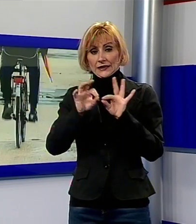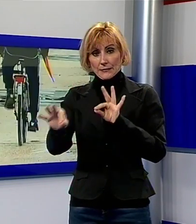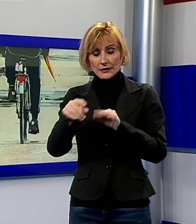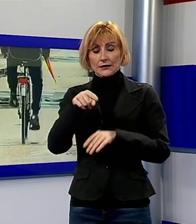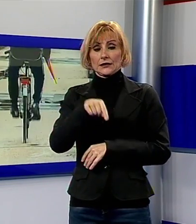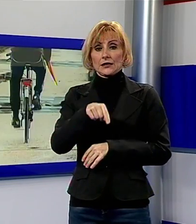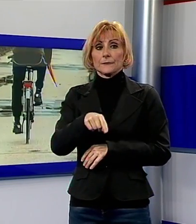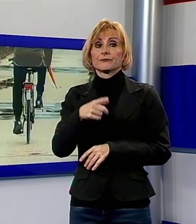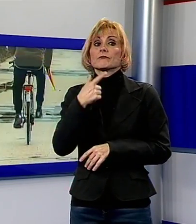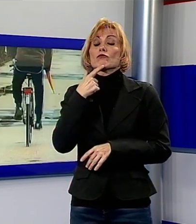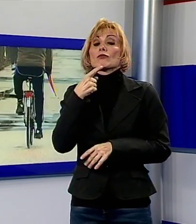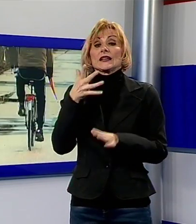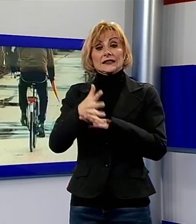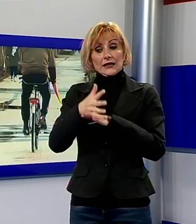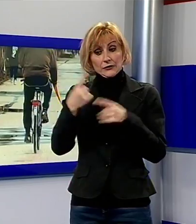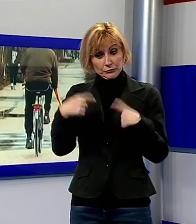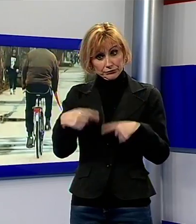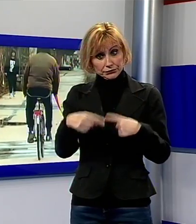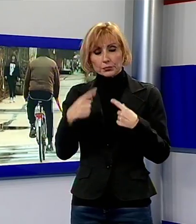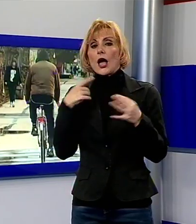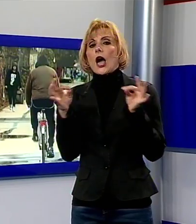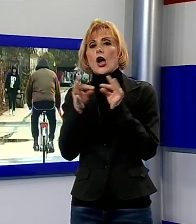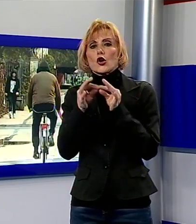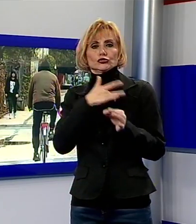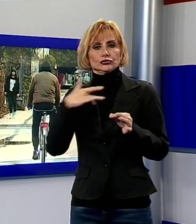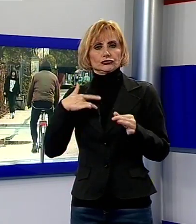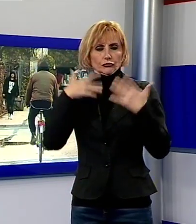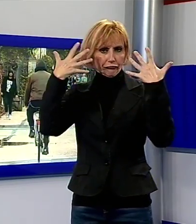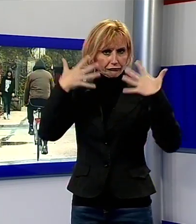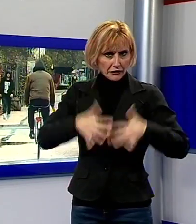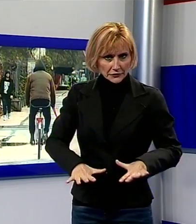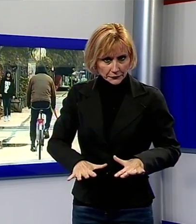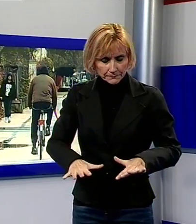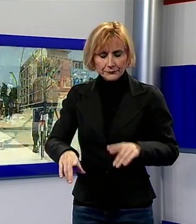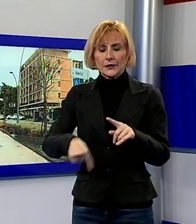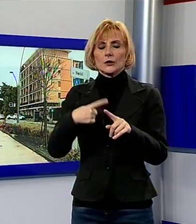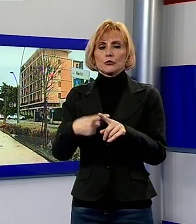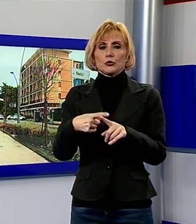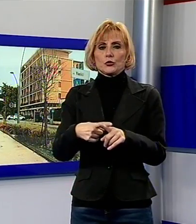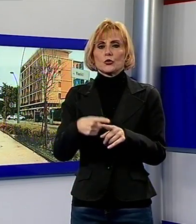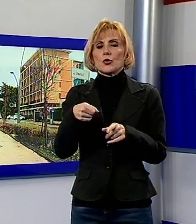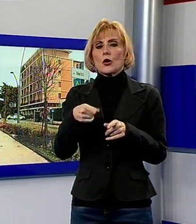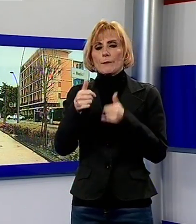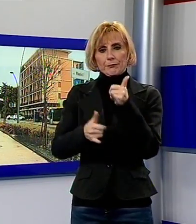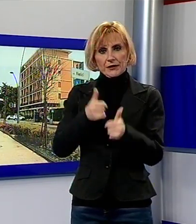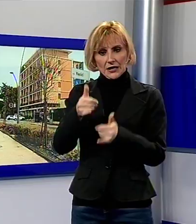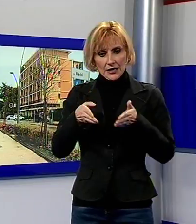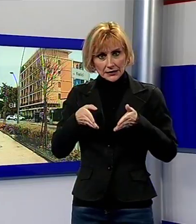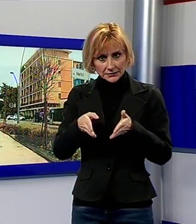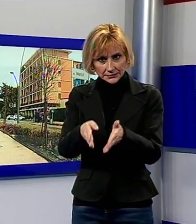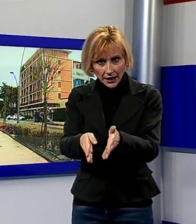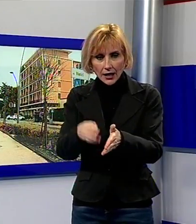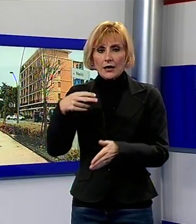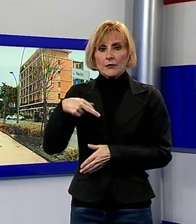concertato con i cittadini tramite il percorso dei lavori pubblici partecipati ed ha consentito di prolungare ulteriormente la pista